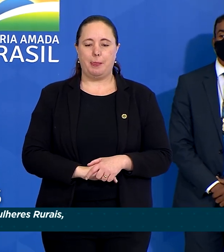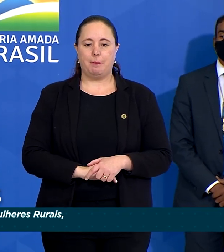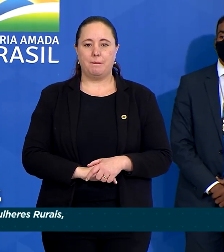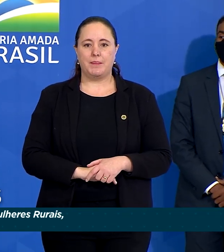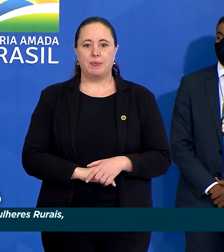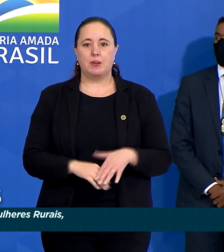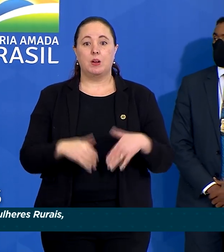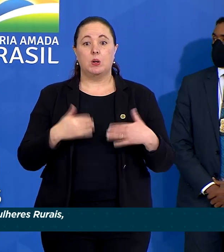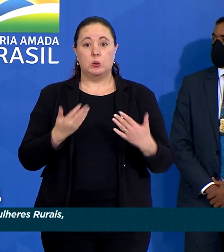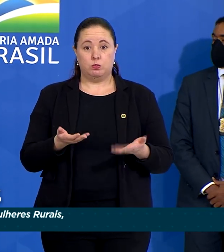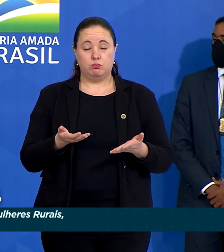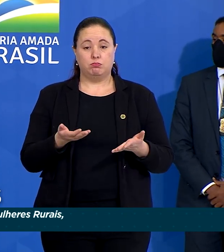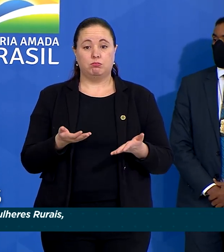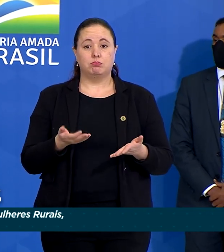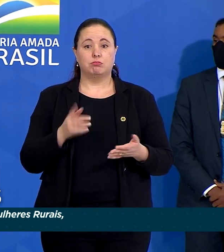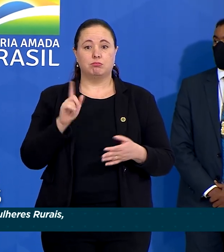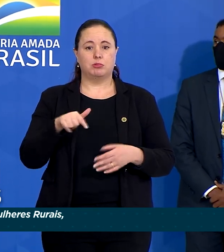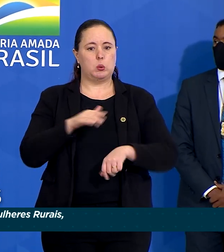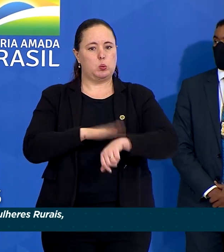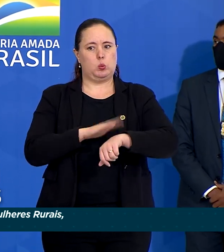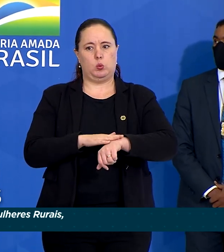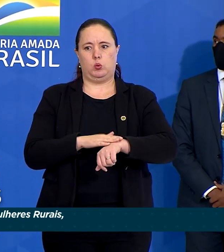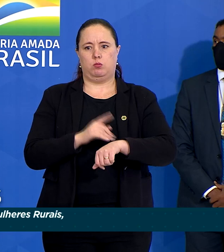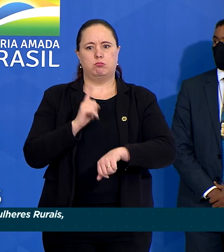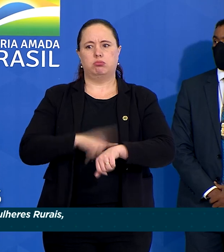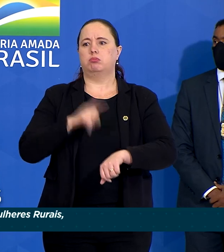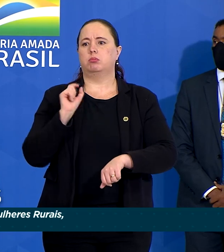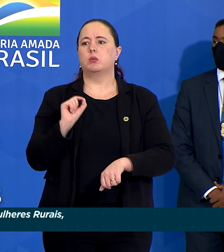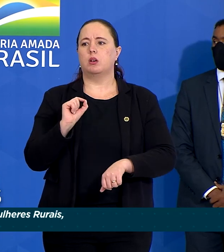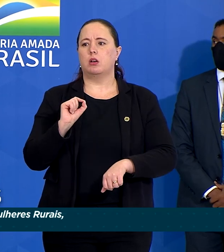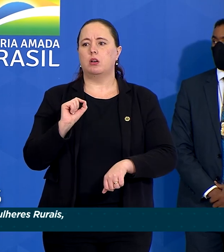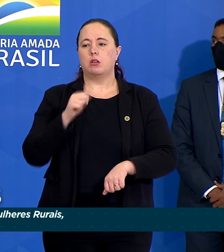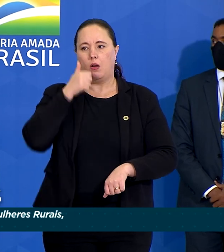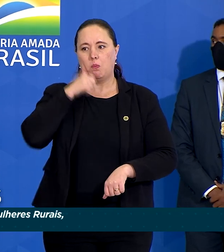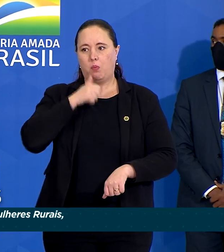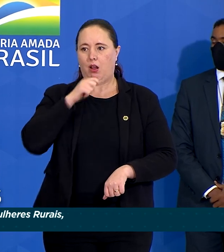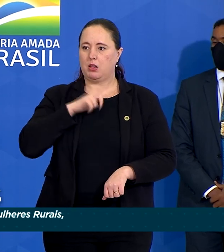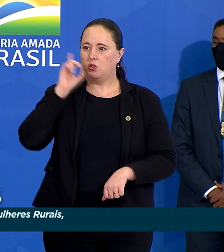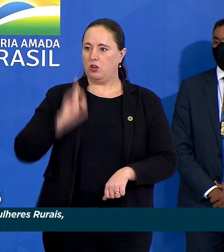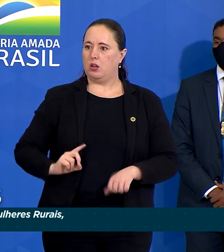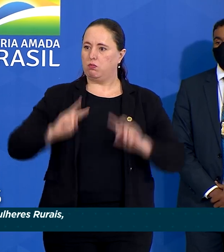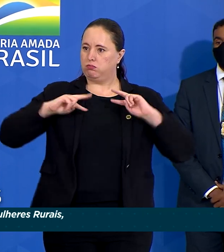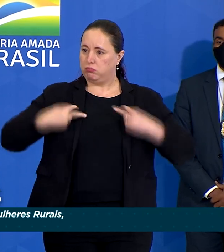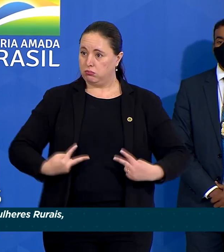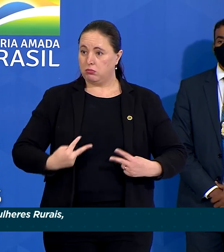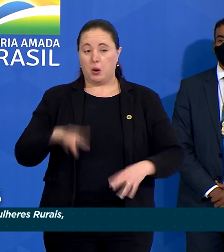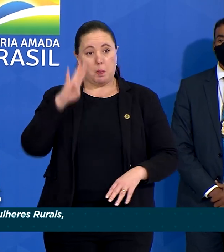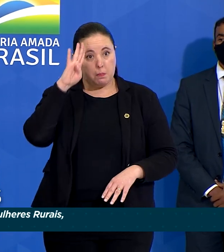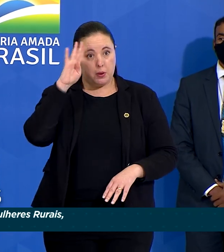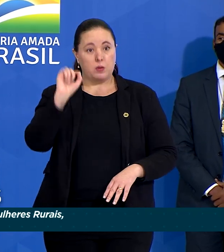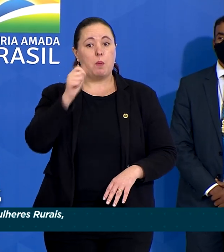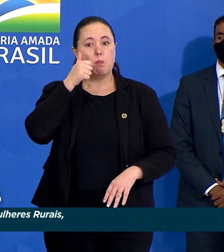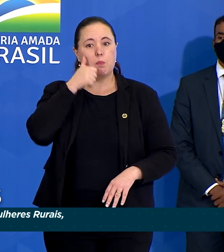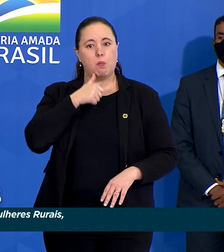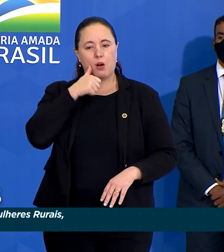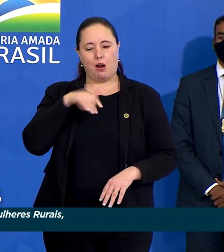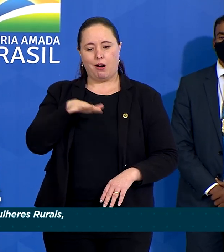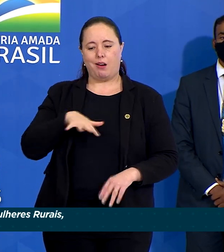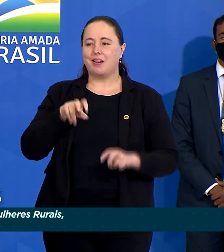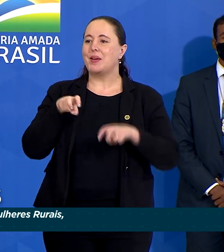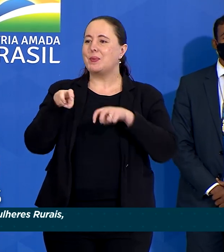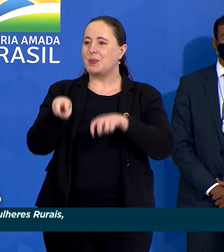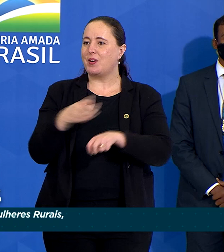Está passada a hora das mulheres terem os seus direitos reconhecidos. E principalmente as mulheres do campo,